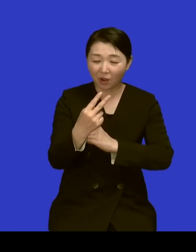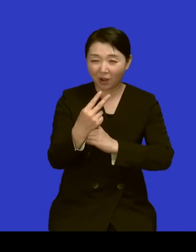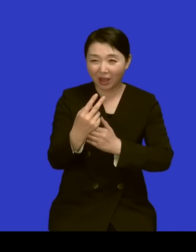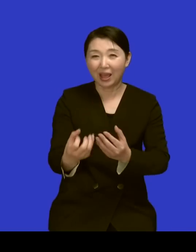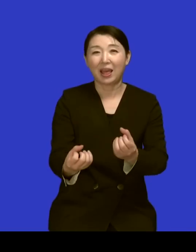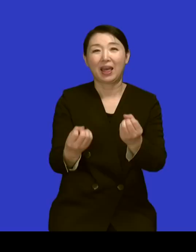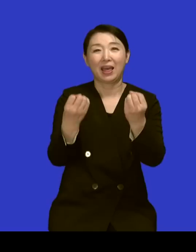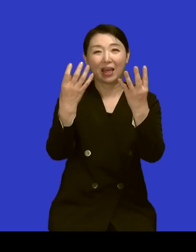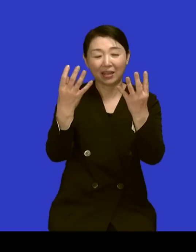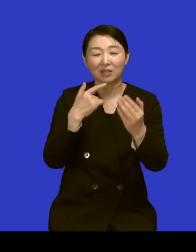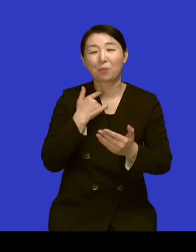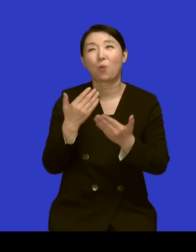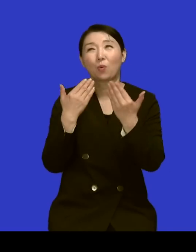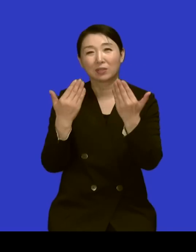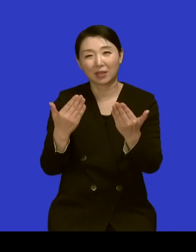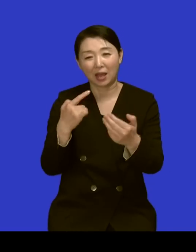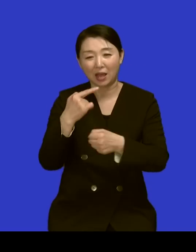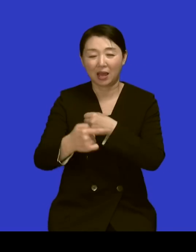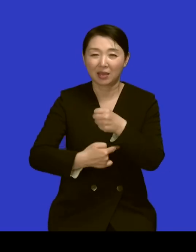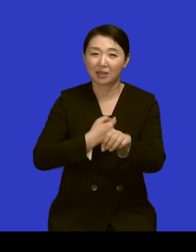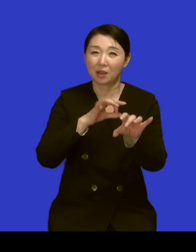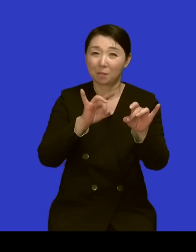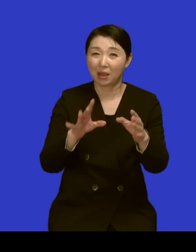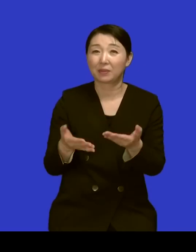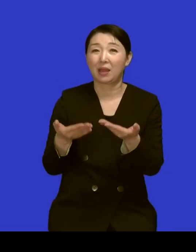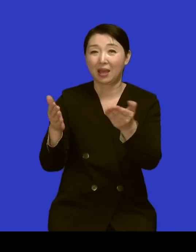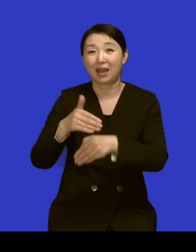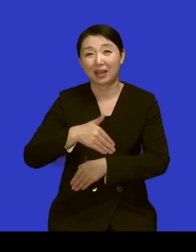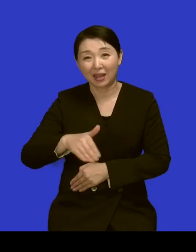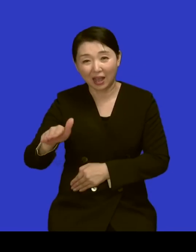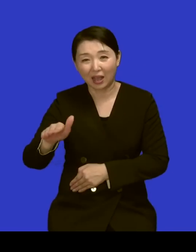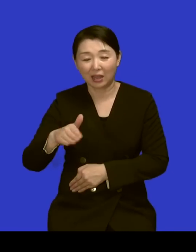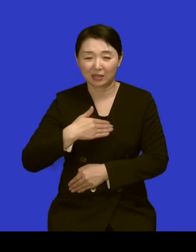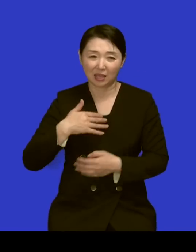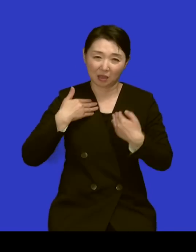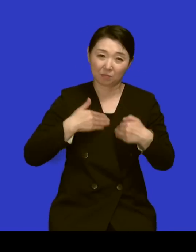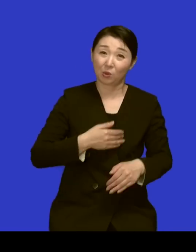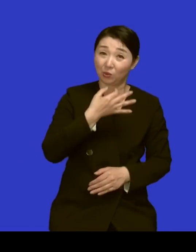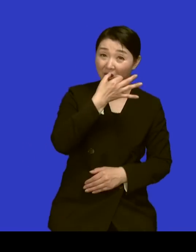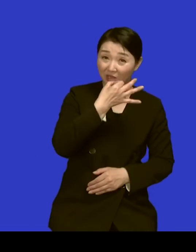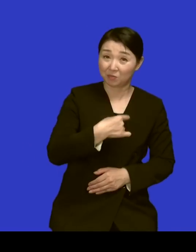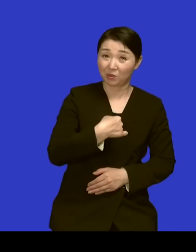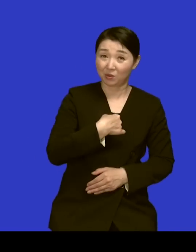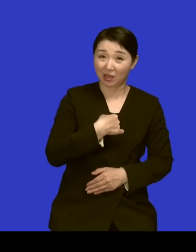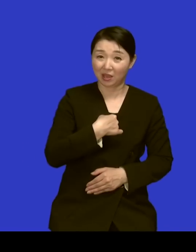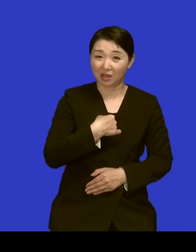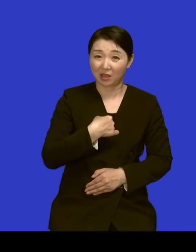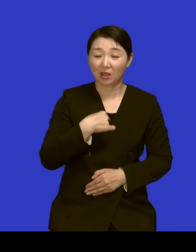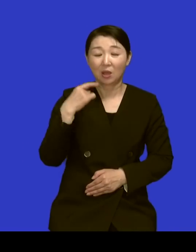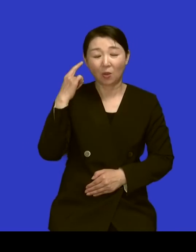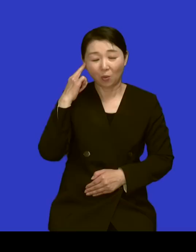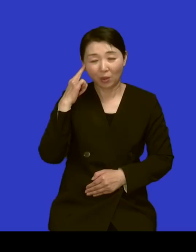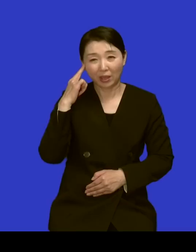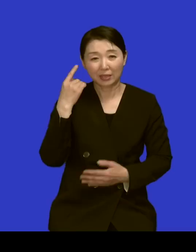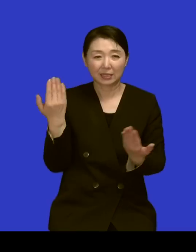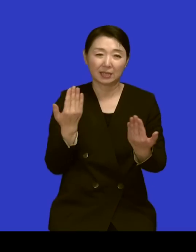그 때문에 너무 막 피곤하고 힘들었어요 그때가 정말 30년 일을 하고 네